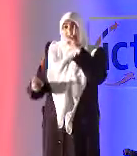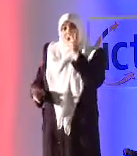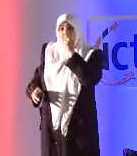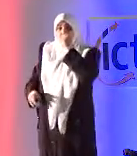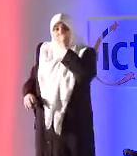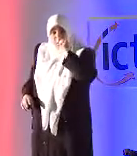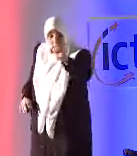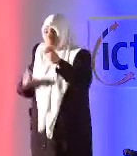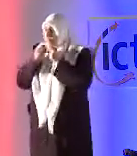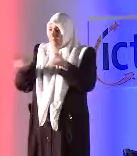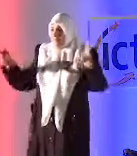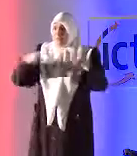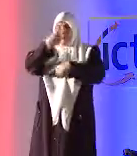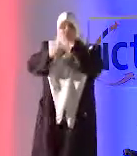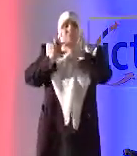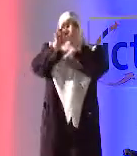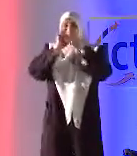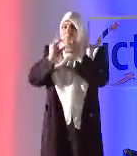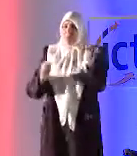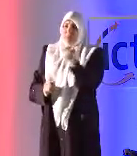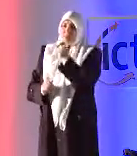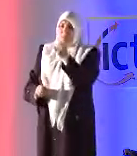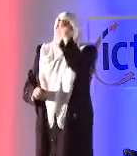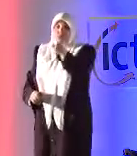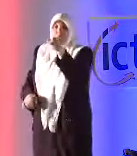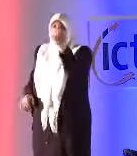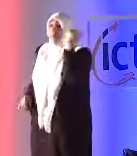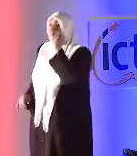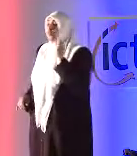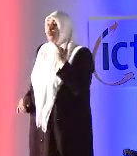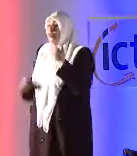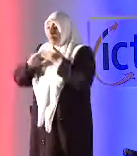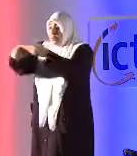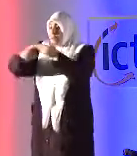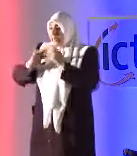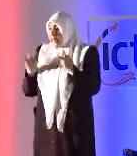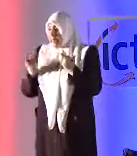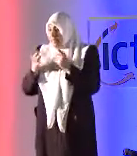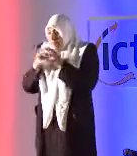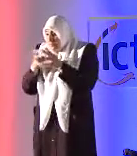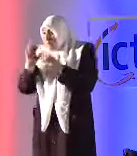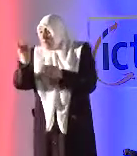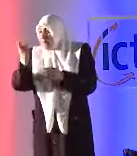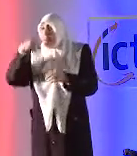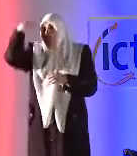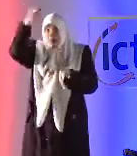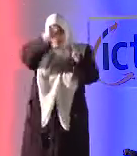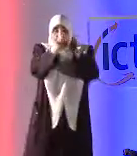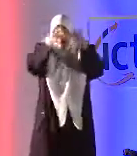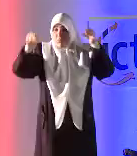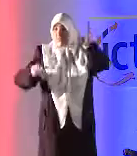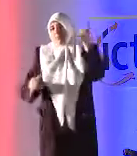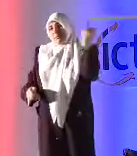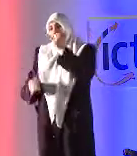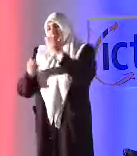السر لهذا الشخص وتتعرف على احتياجاته وعلى إمكانياته وتهيئ المحتوى الرقمي